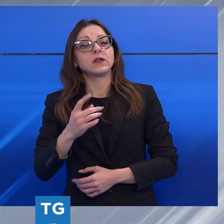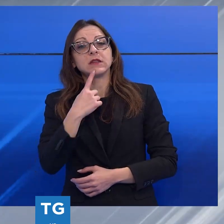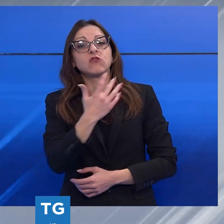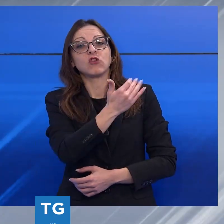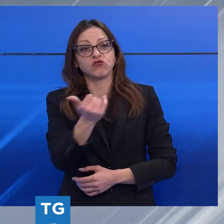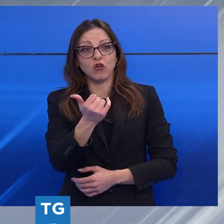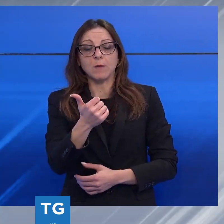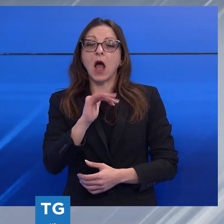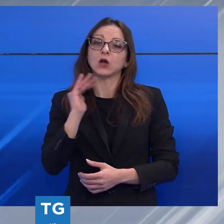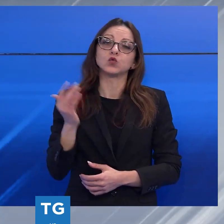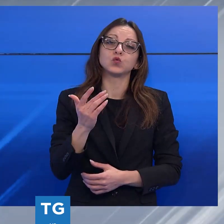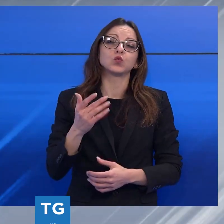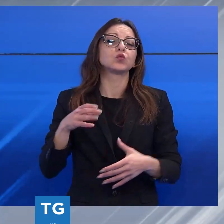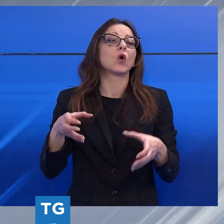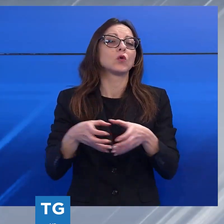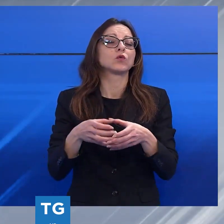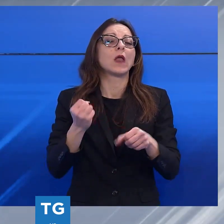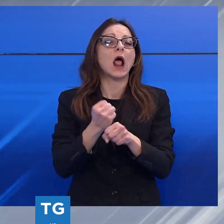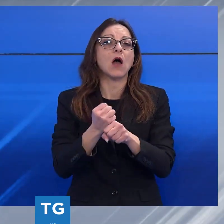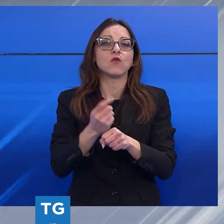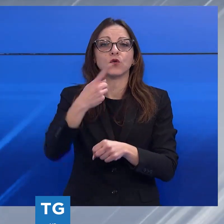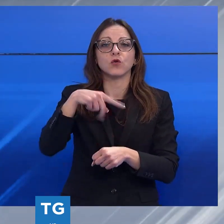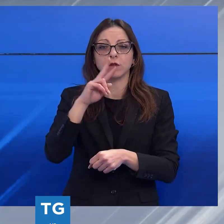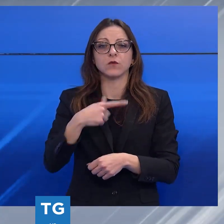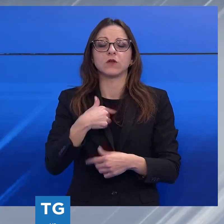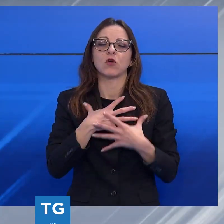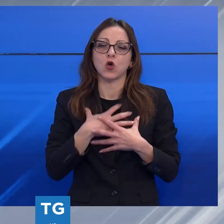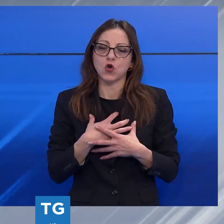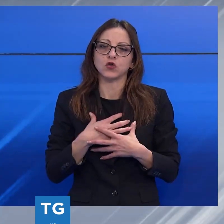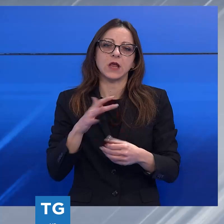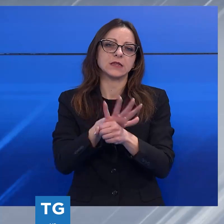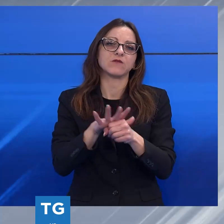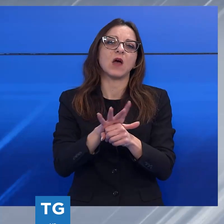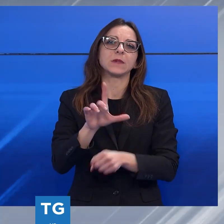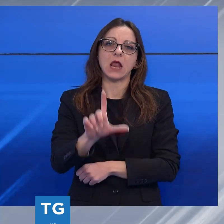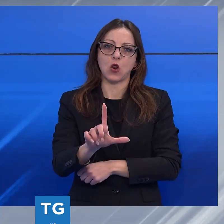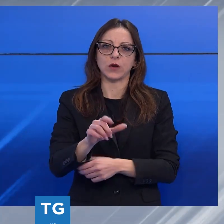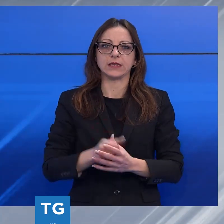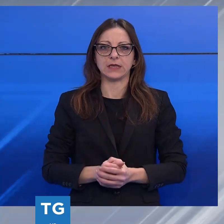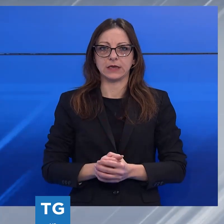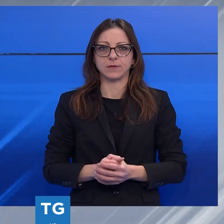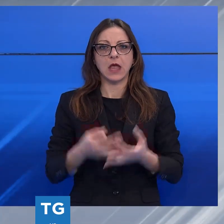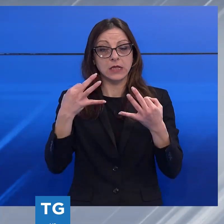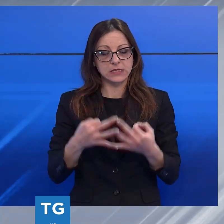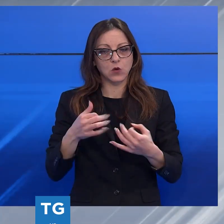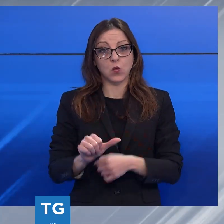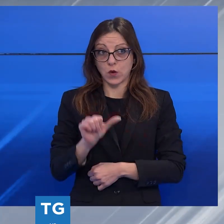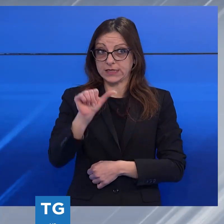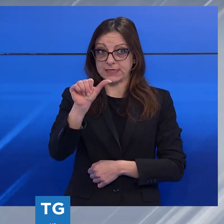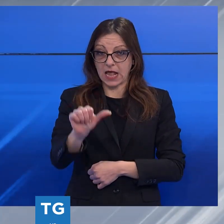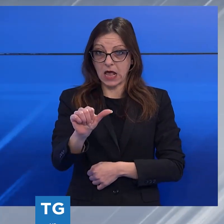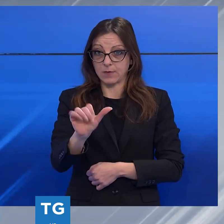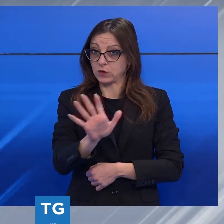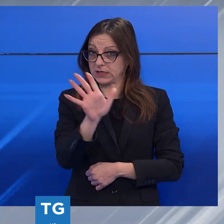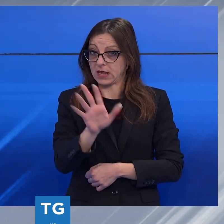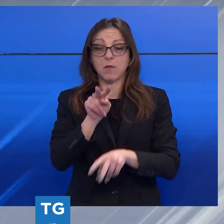tutto lo staff di Noi TV vanno le più sentite condolianze alla famiglia Lorenzini. Sicuramente sabato, probabile giorno delle sue sequie,